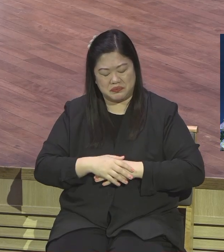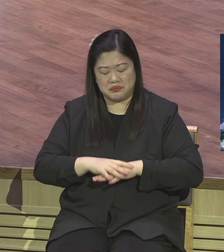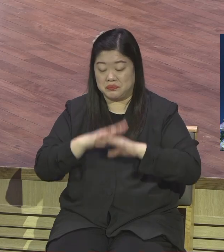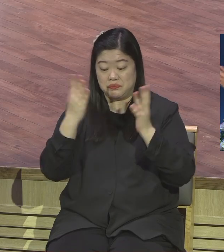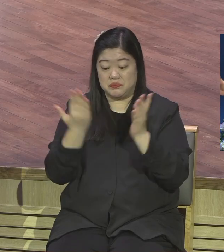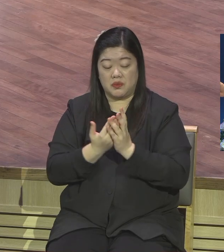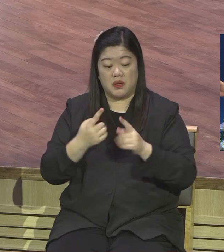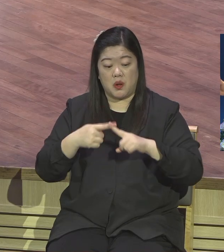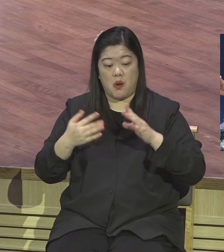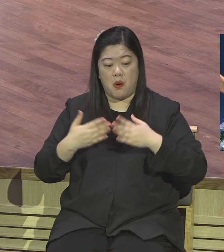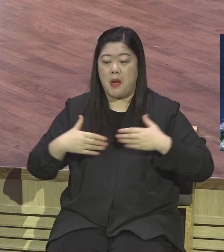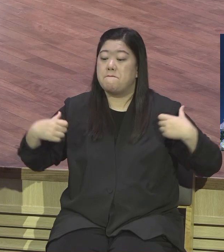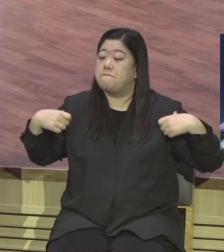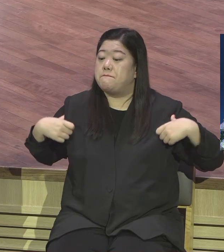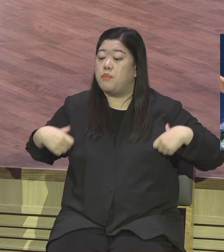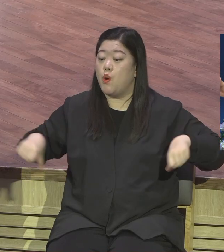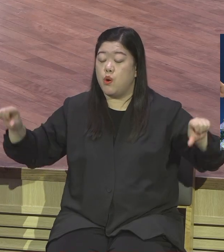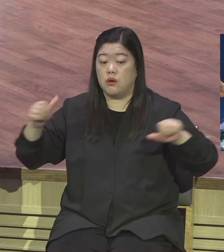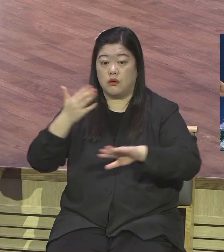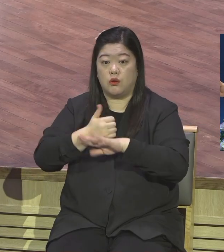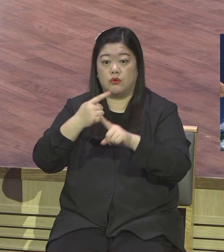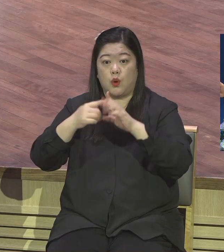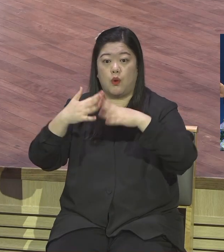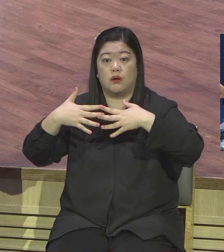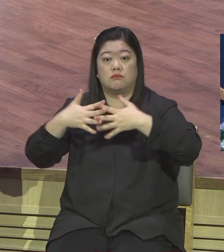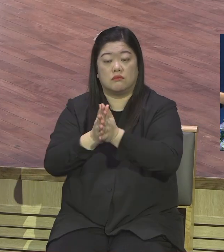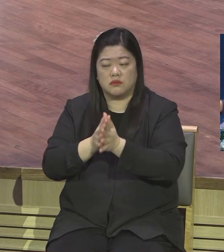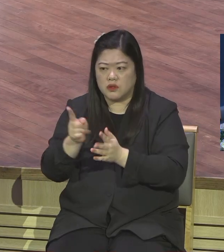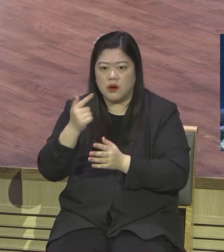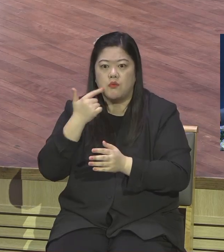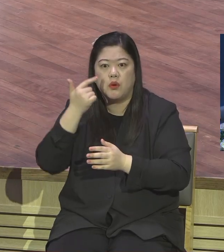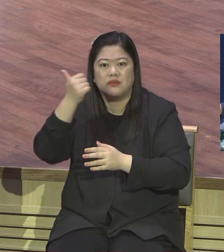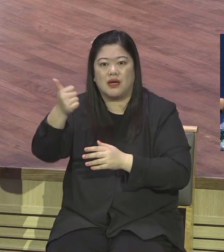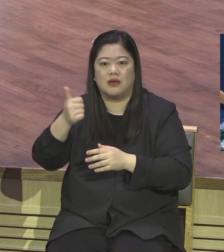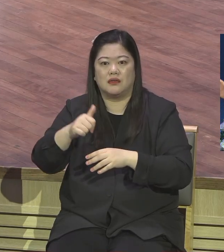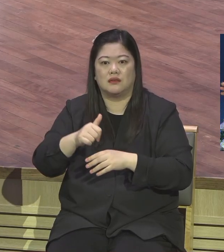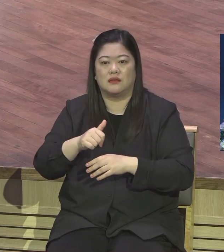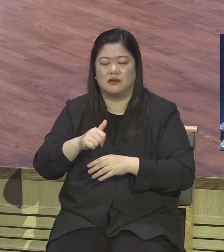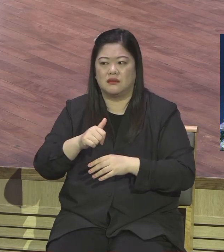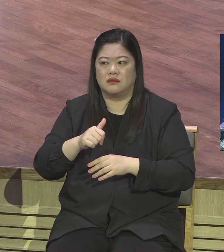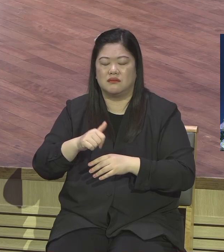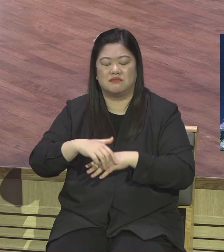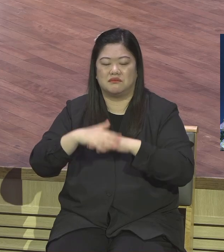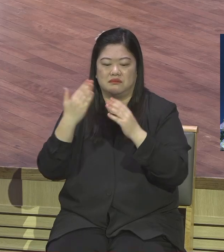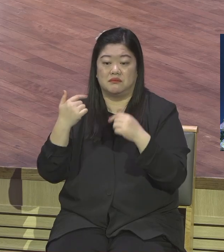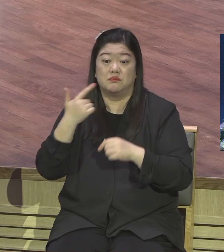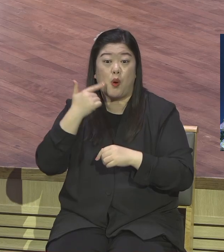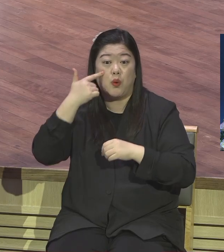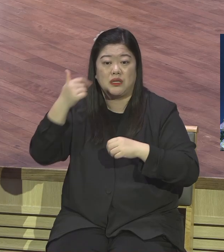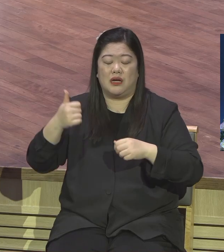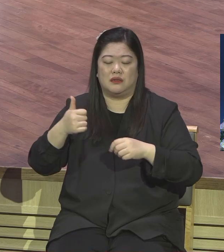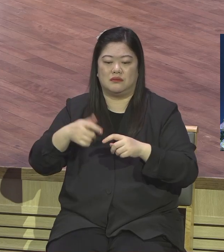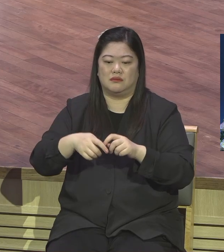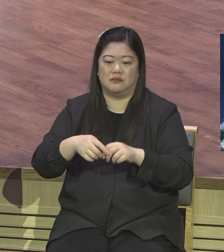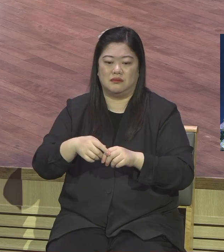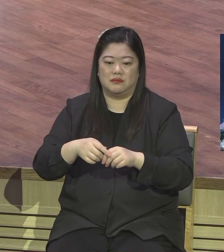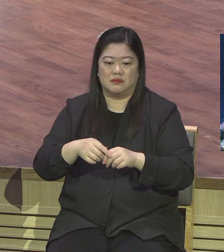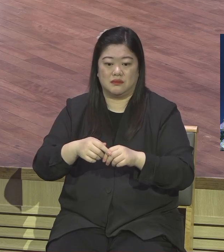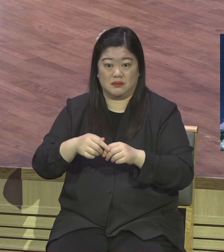없어졌다고 거기서 목회 안합니다 내가 들어보니까 무슨 음식당 한다나 그 한 번씩 목사들 만나서 전화와서